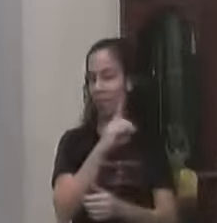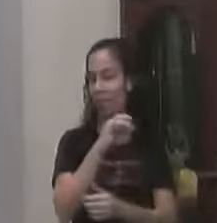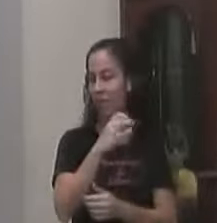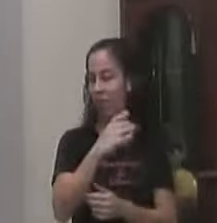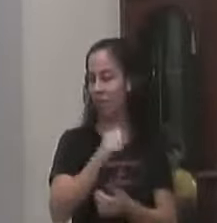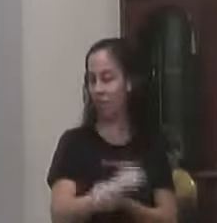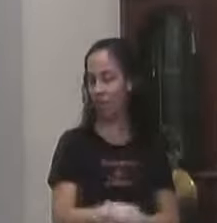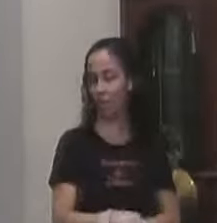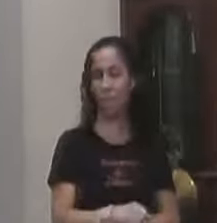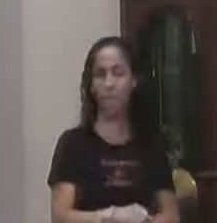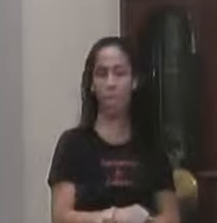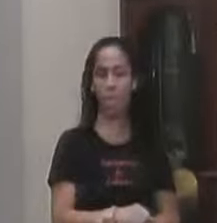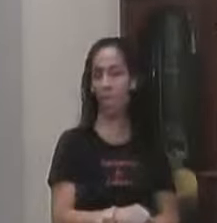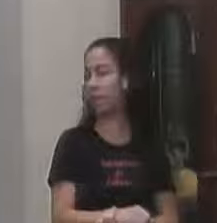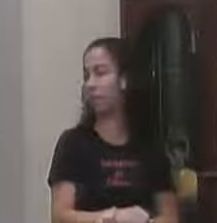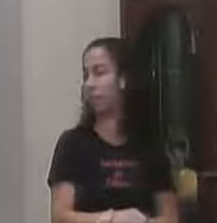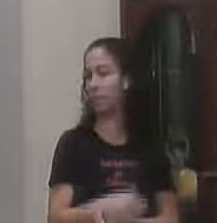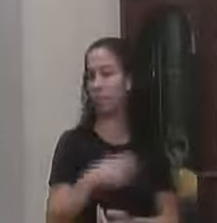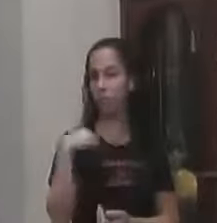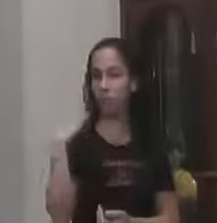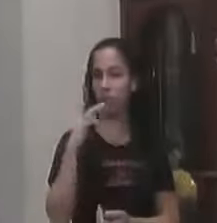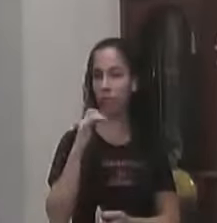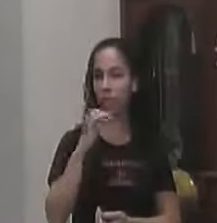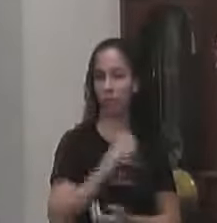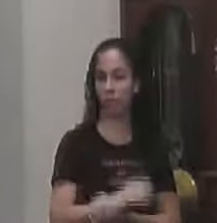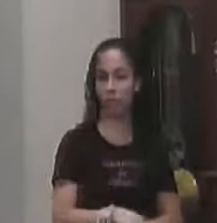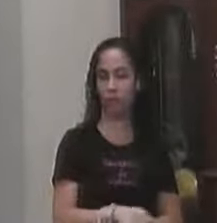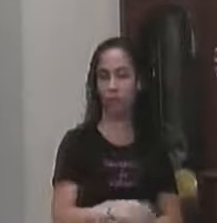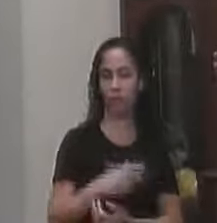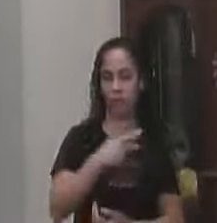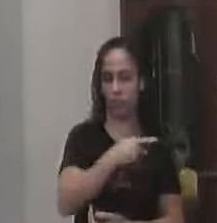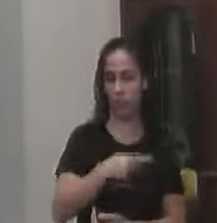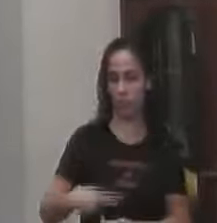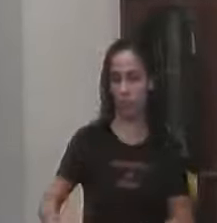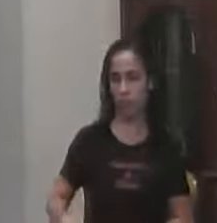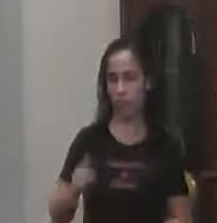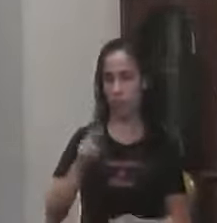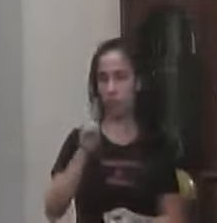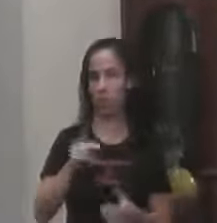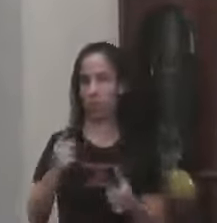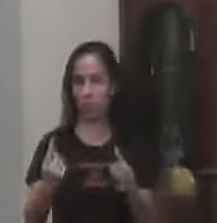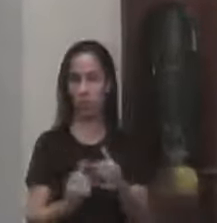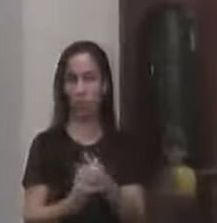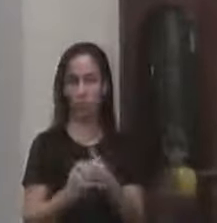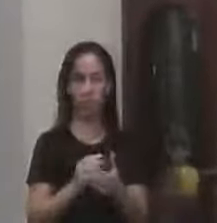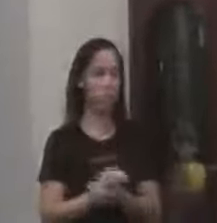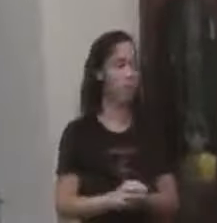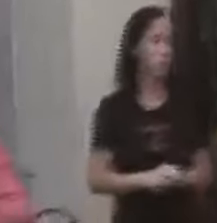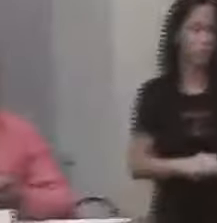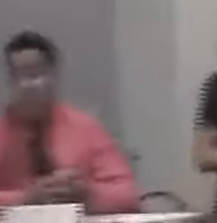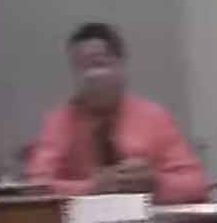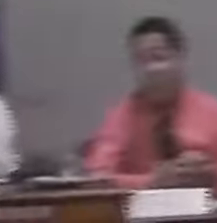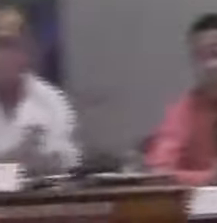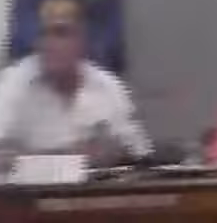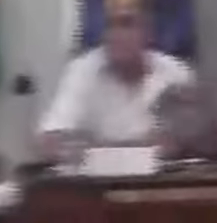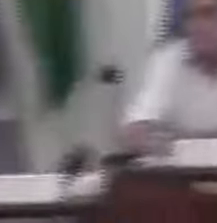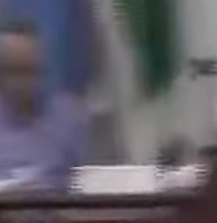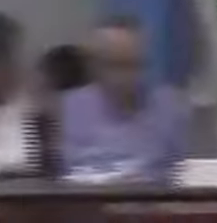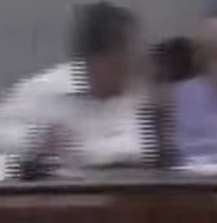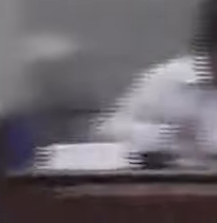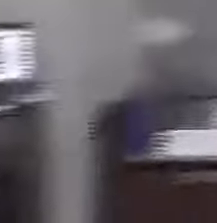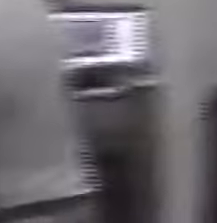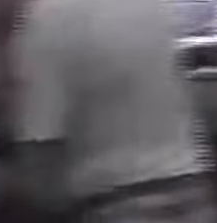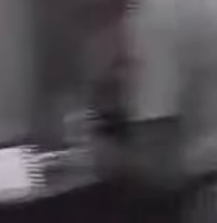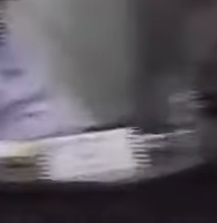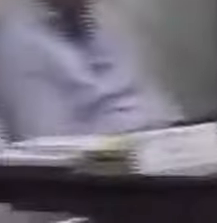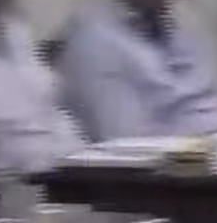aí também Vereadora Fabiana Vasconcial Presidente Eu não vou fazer Usa a tribuna Mas quero deixar O